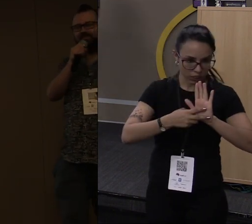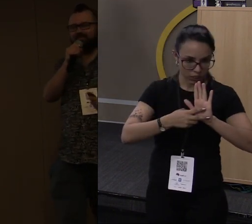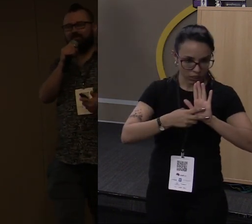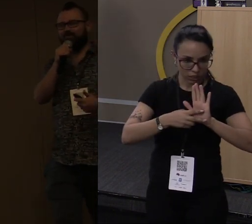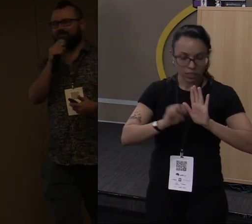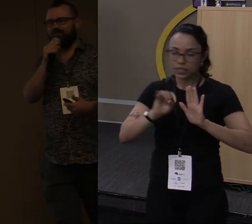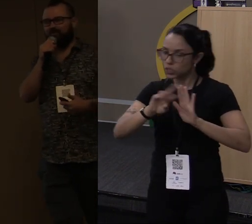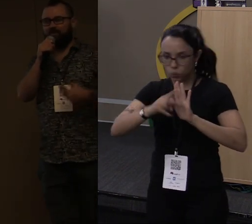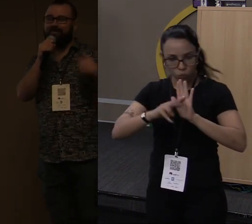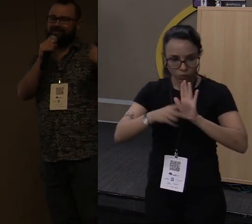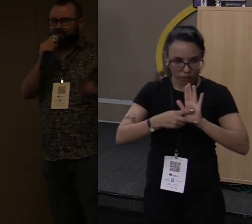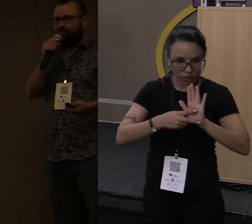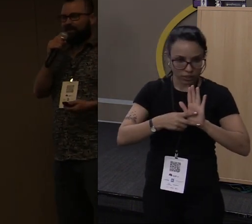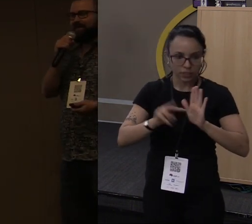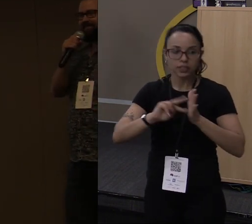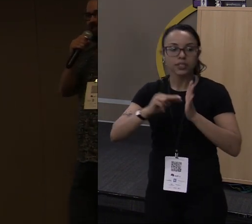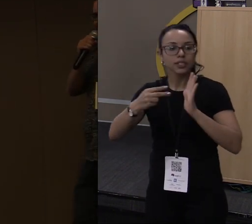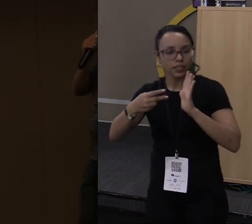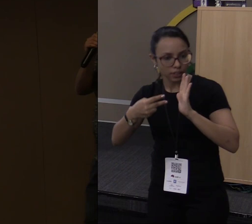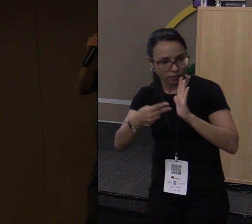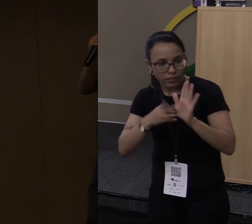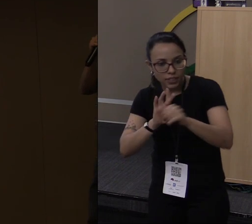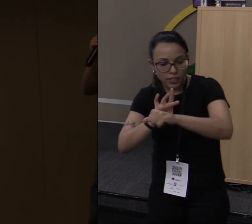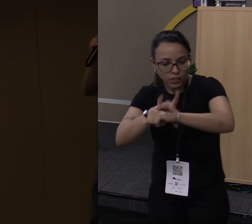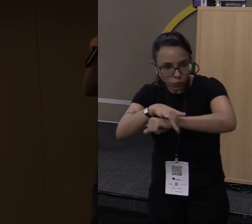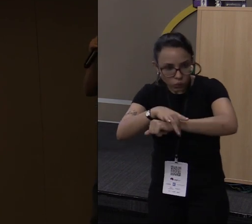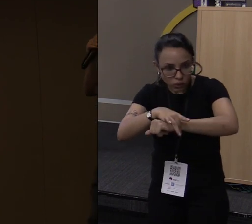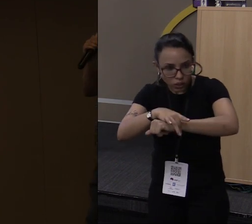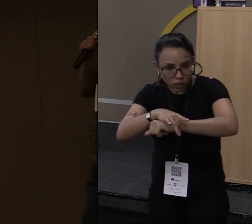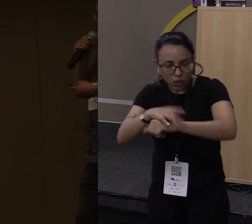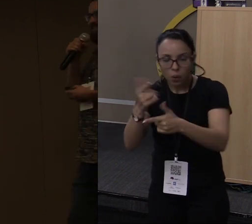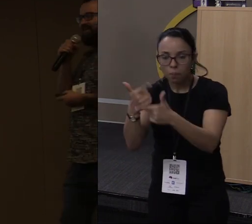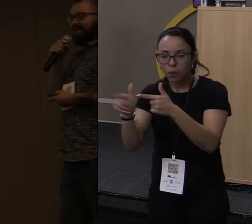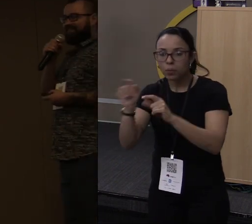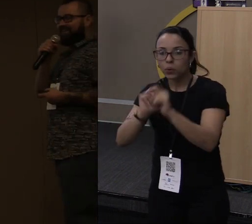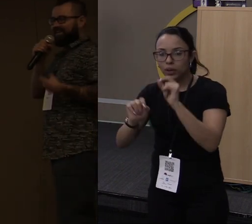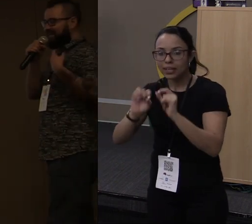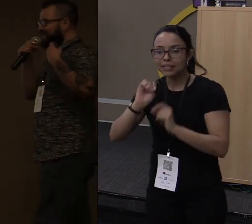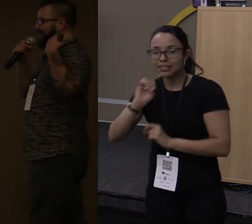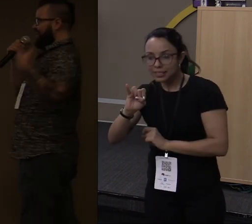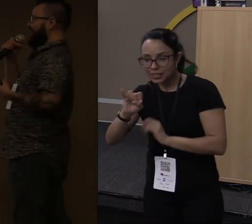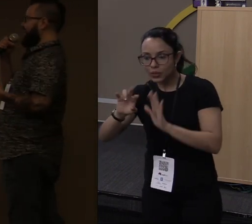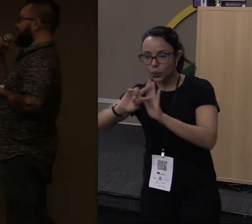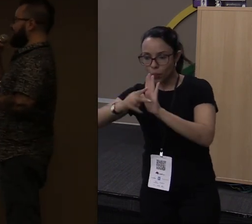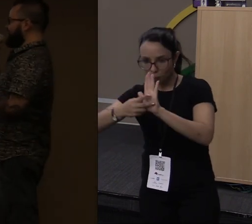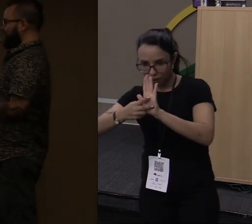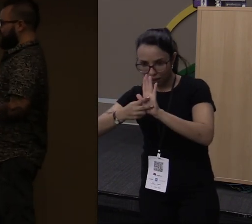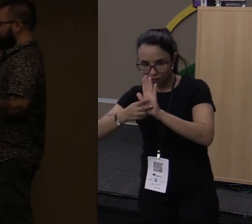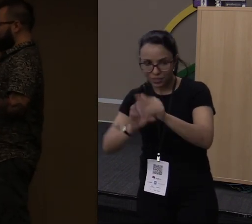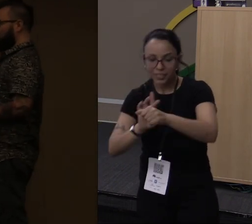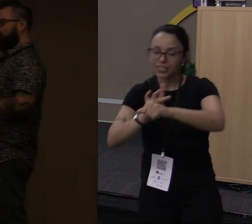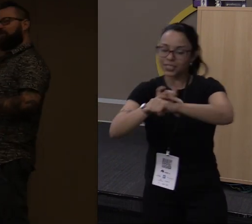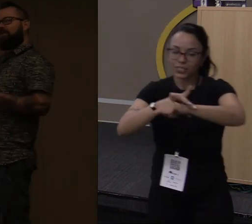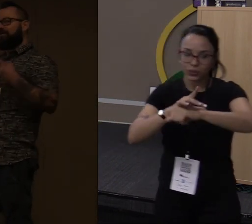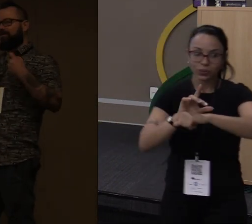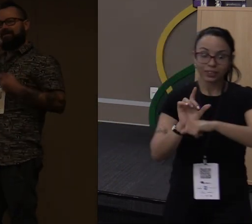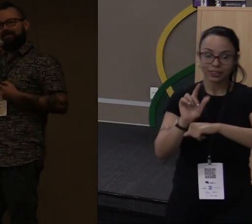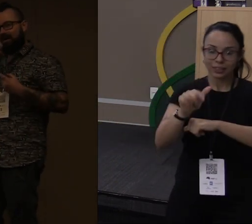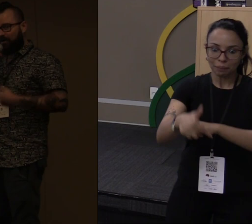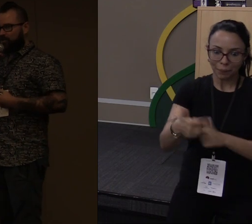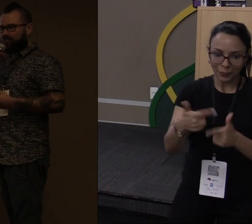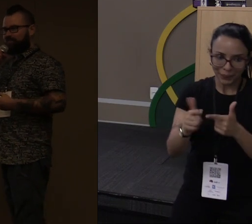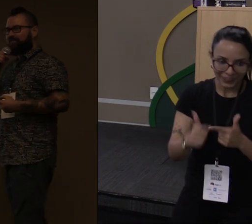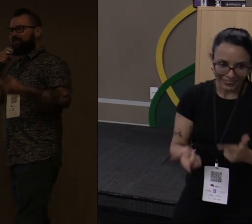compilou, está seguro. O problema é se ele compilasse e desse problema depois. Então, essa daqui é a regra em Rust. Não compilou,